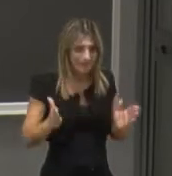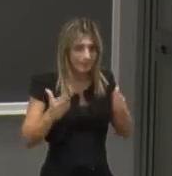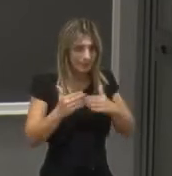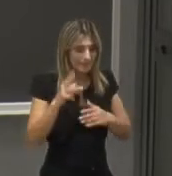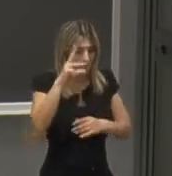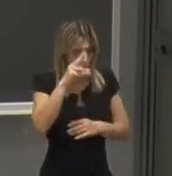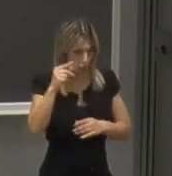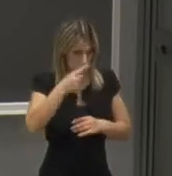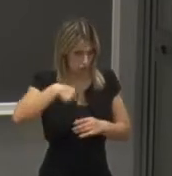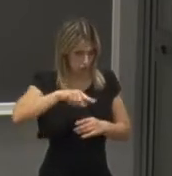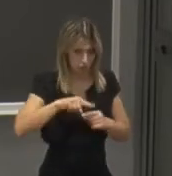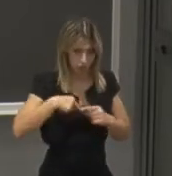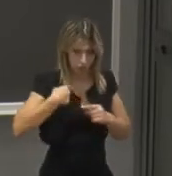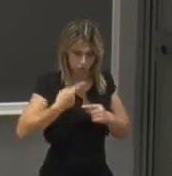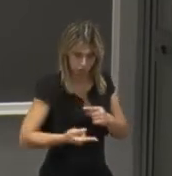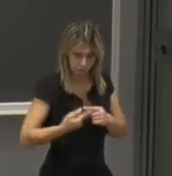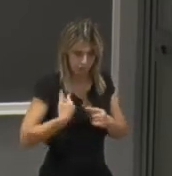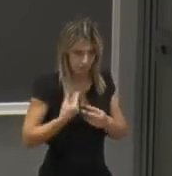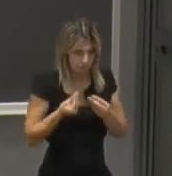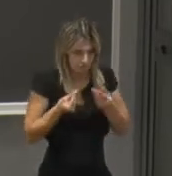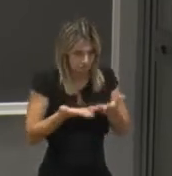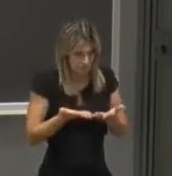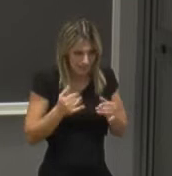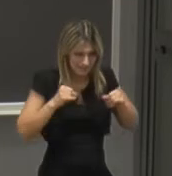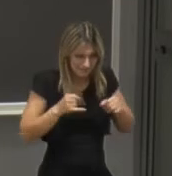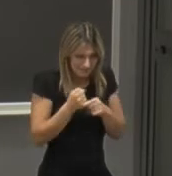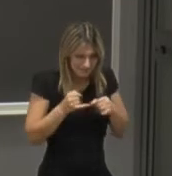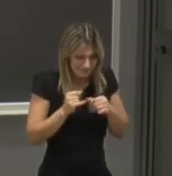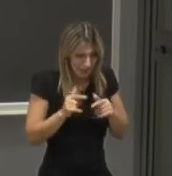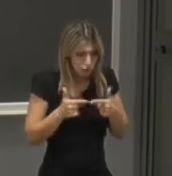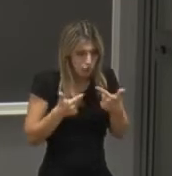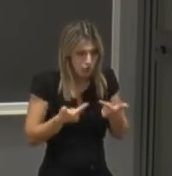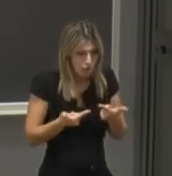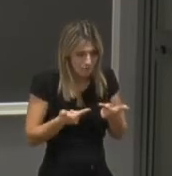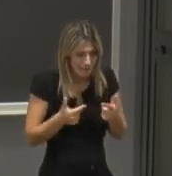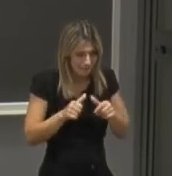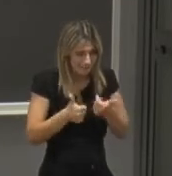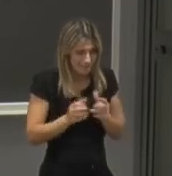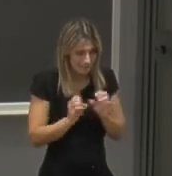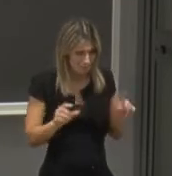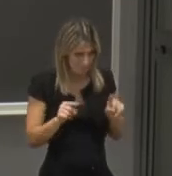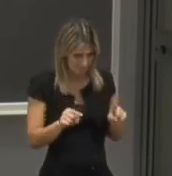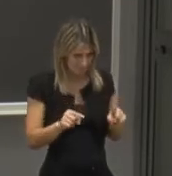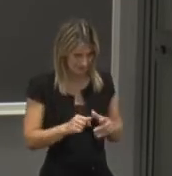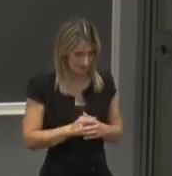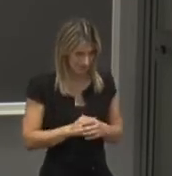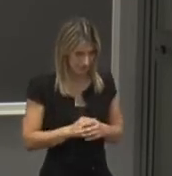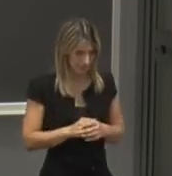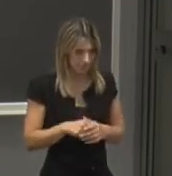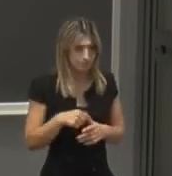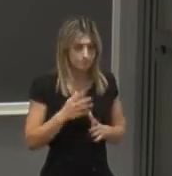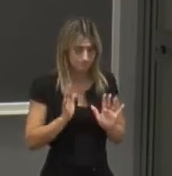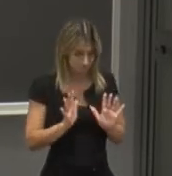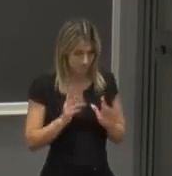dipartimento dopodiché vi illustrerò un po' più nel dettaglio l'offerta formativa però